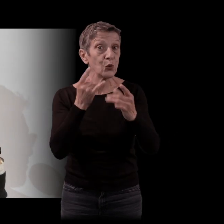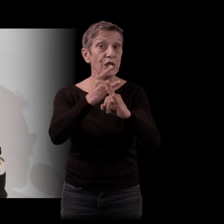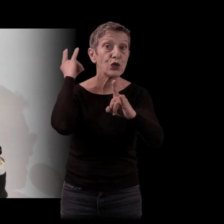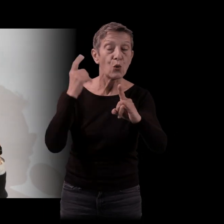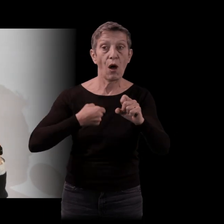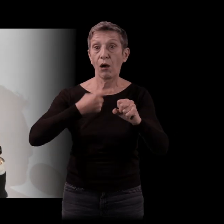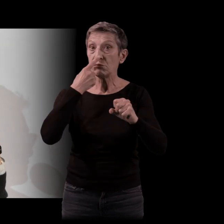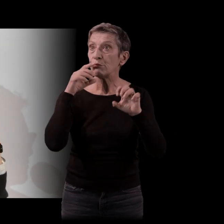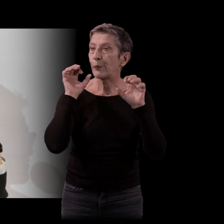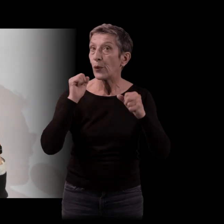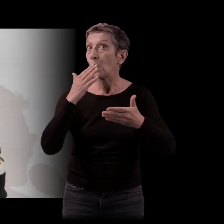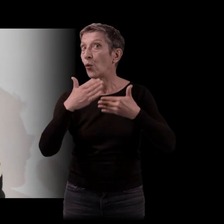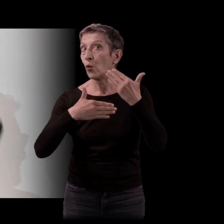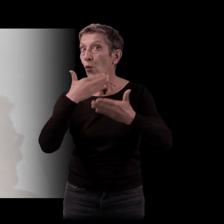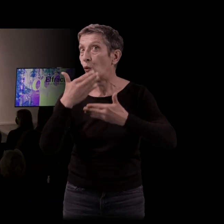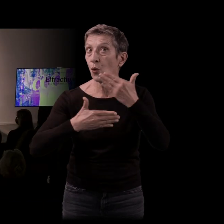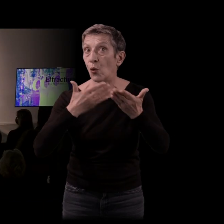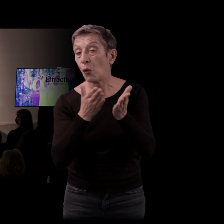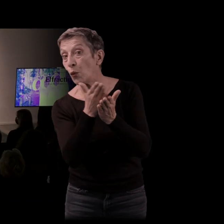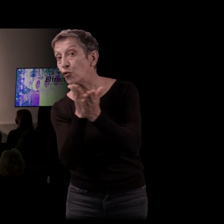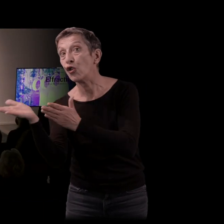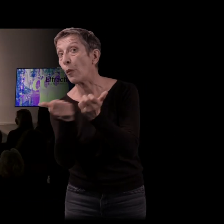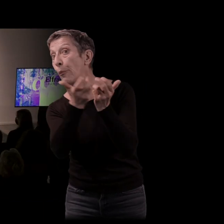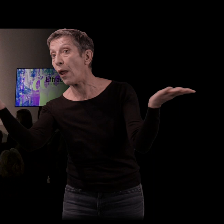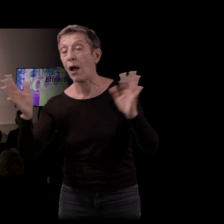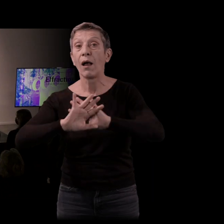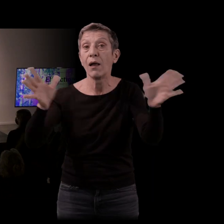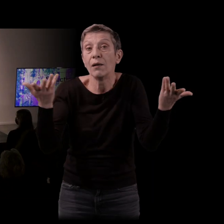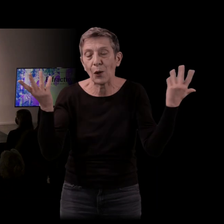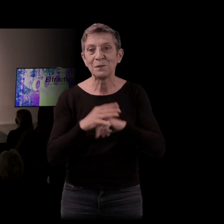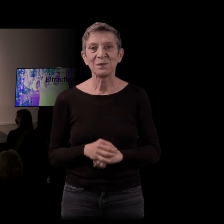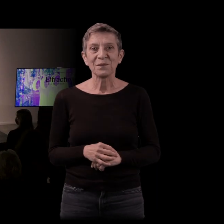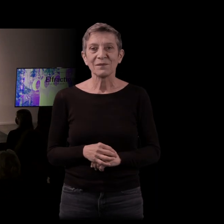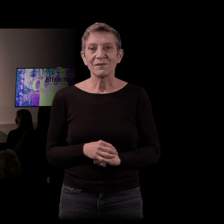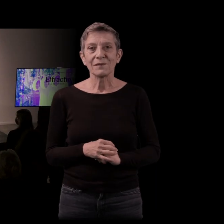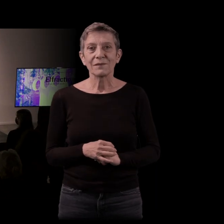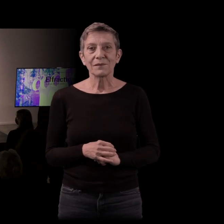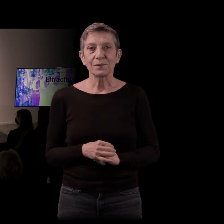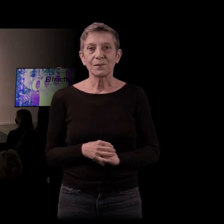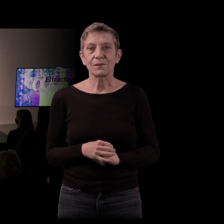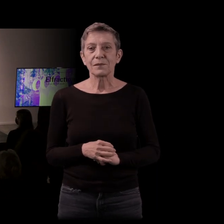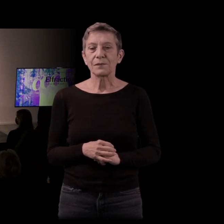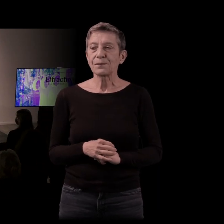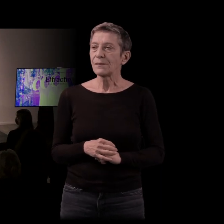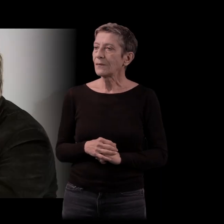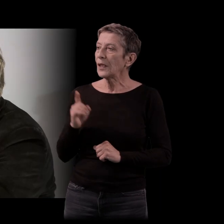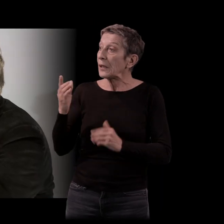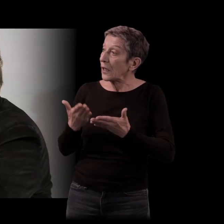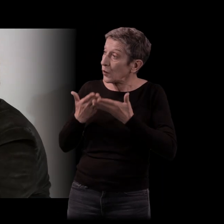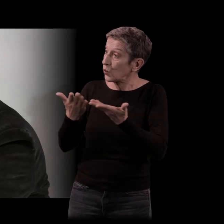mener à tout à condition de ressortir. Oui, évidemment. mais pas seulement. Une fois vos études terminées, qu'est